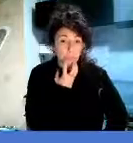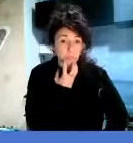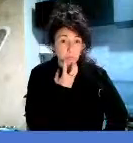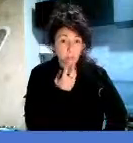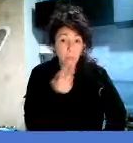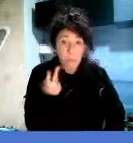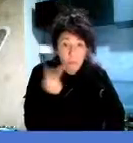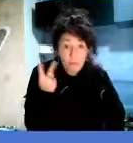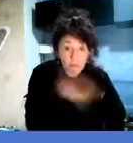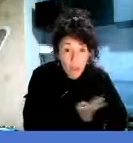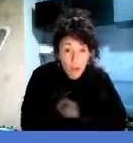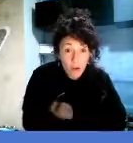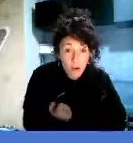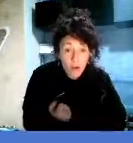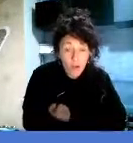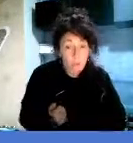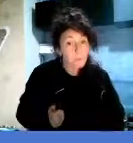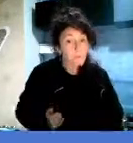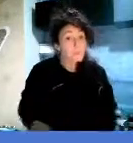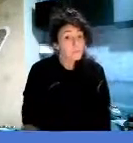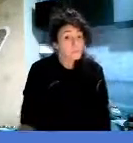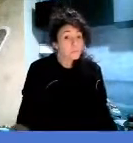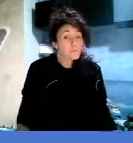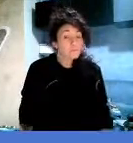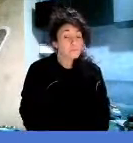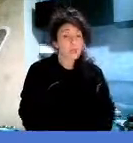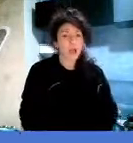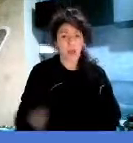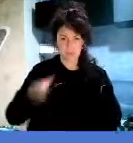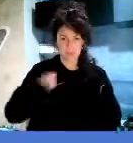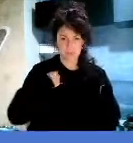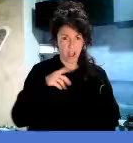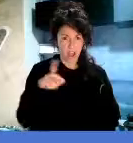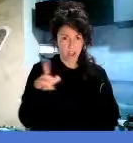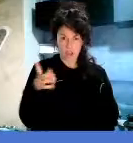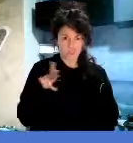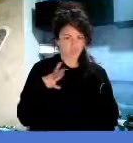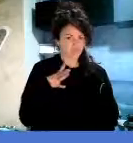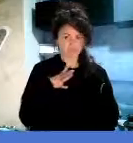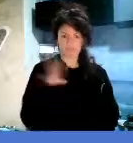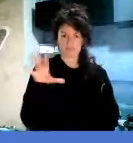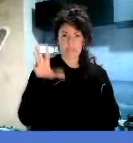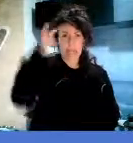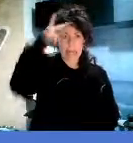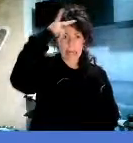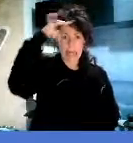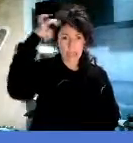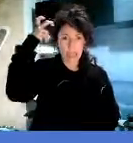Odio il nero del buio e dei mostri. E anche il grigio del fumo.